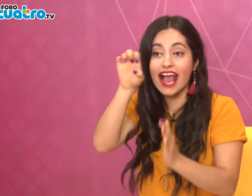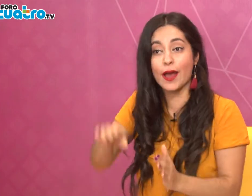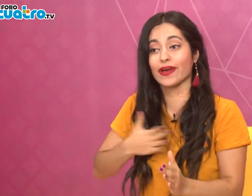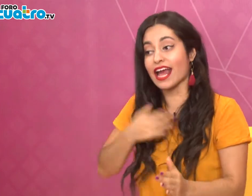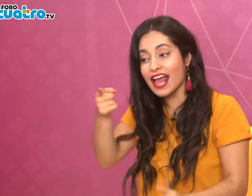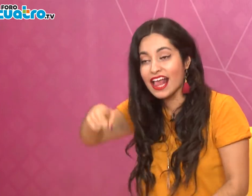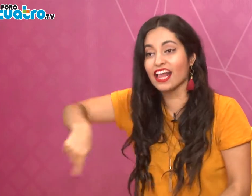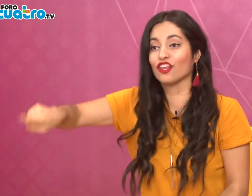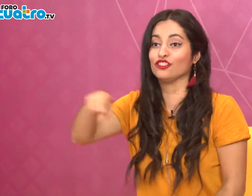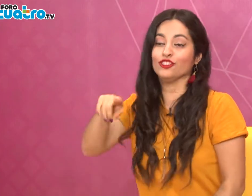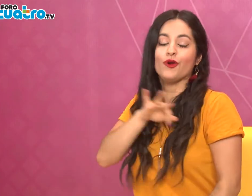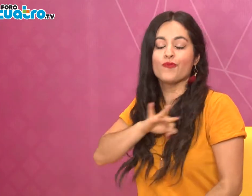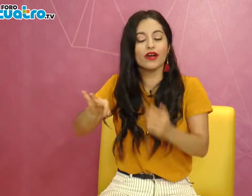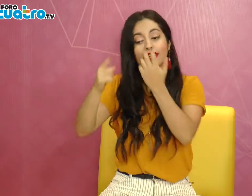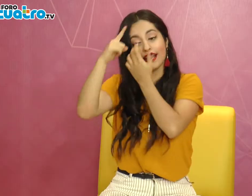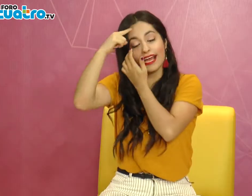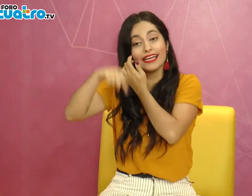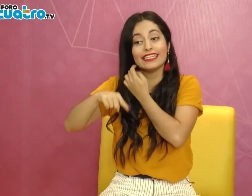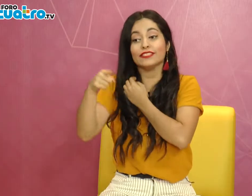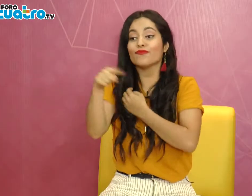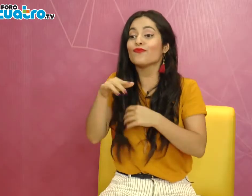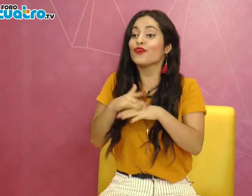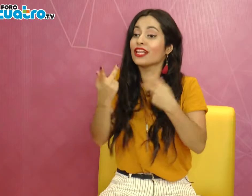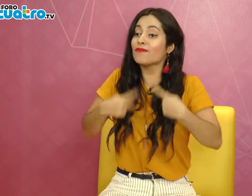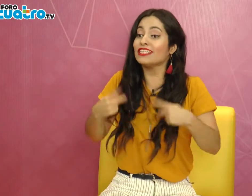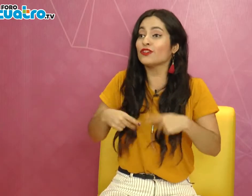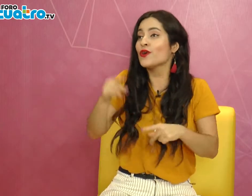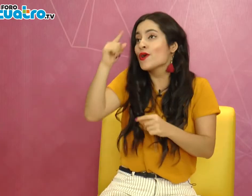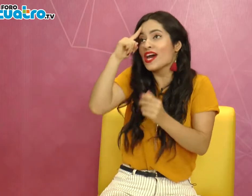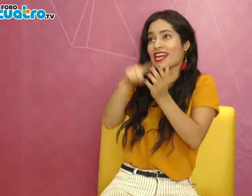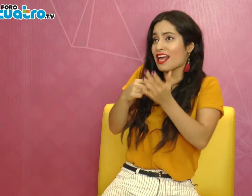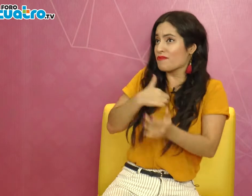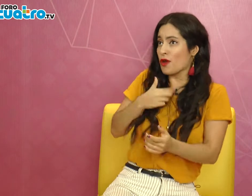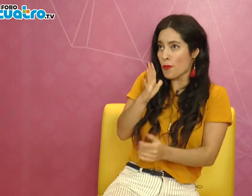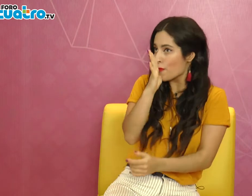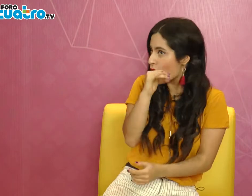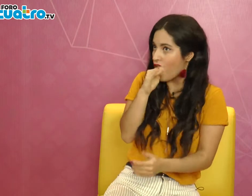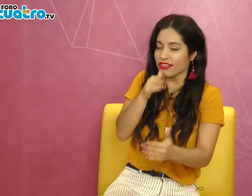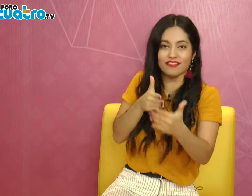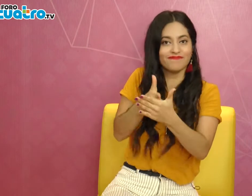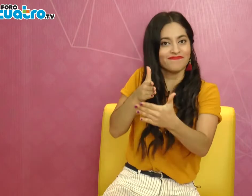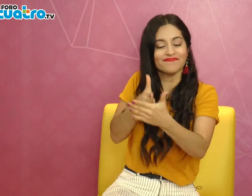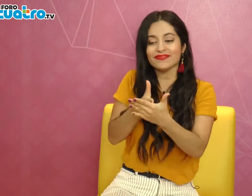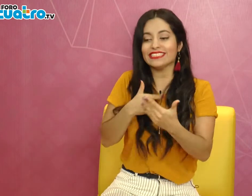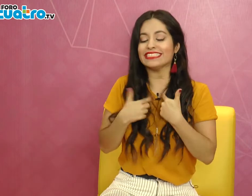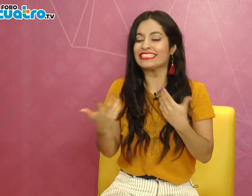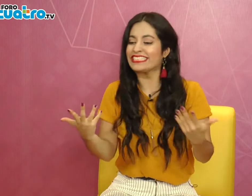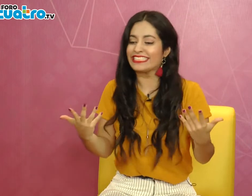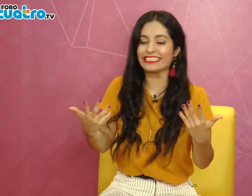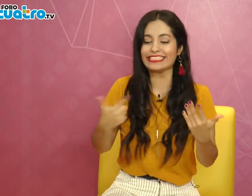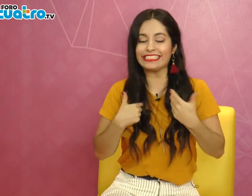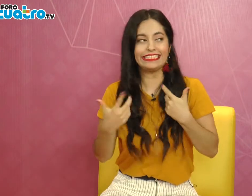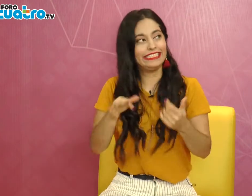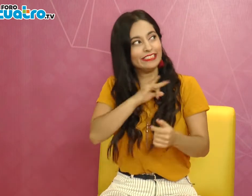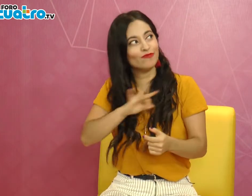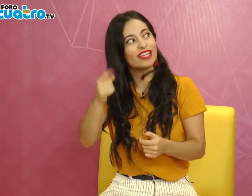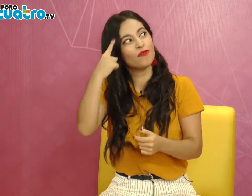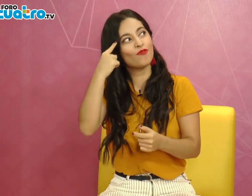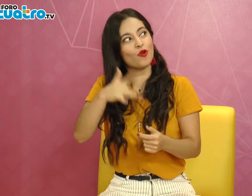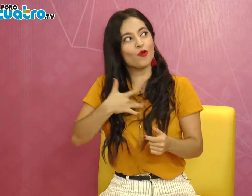diferentes carreras. La verdad sí me gustaría y animo mucho a la sociedad a tratar de quitar todas estas barreras, a